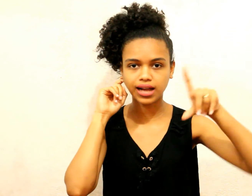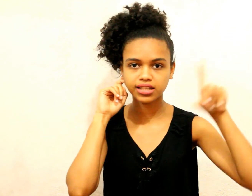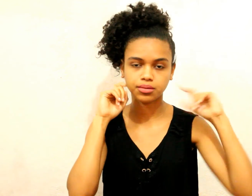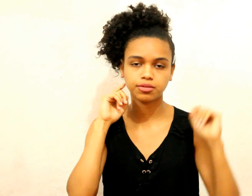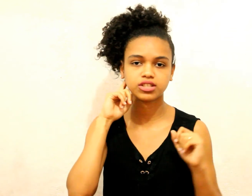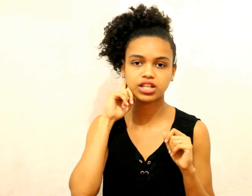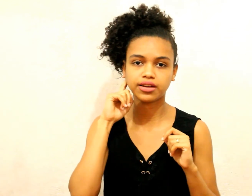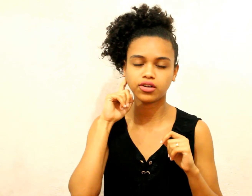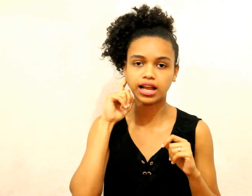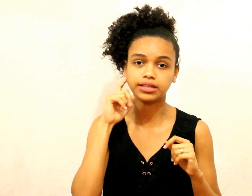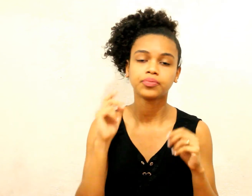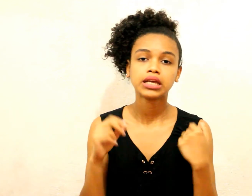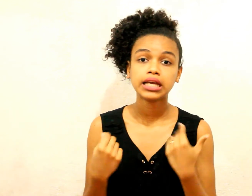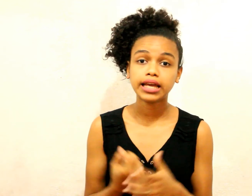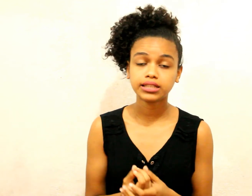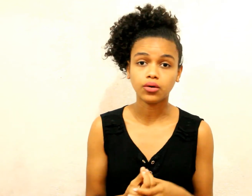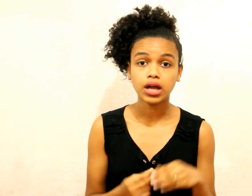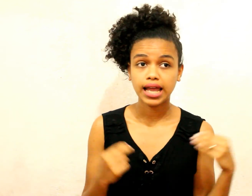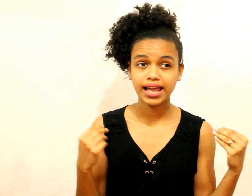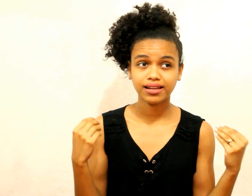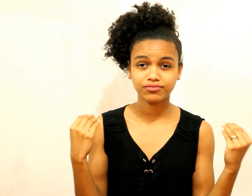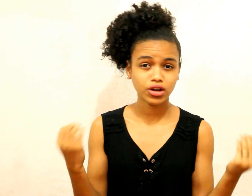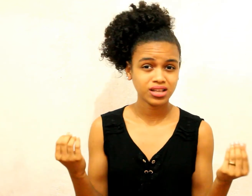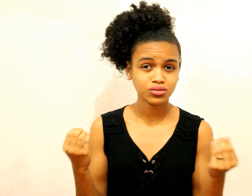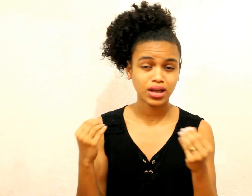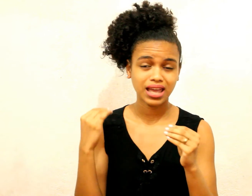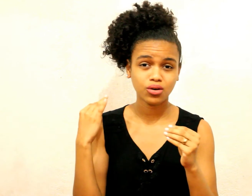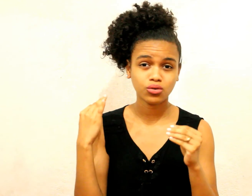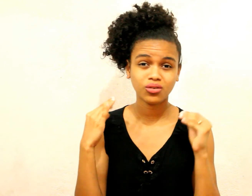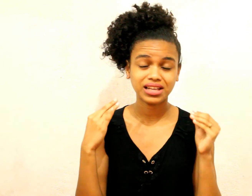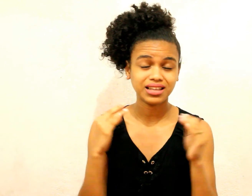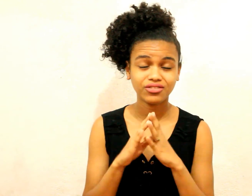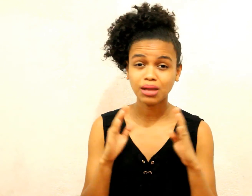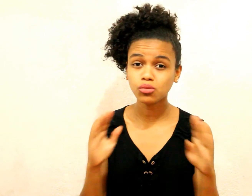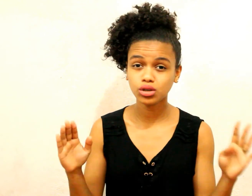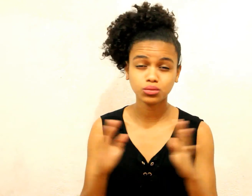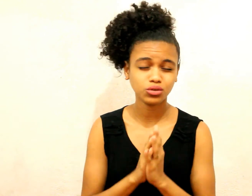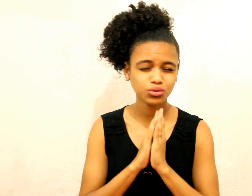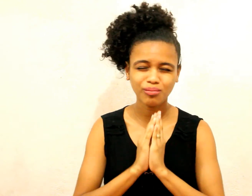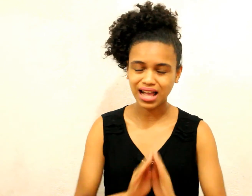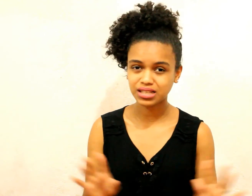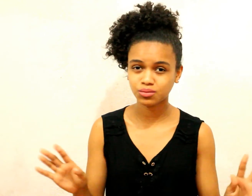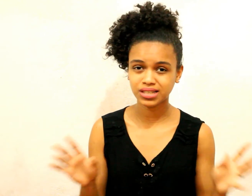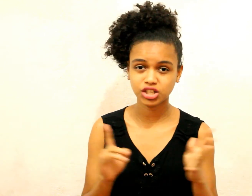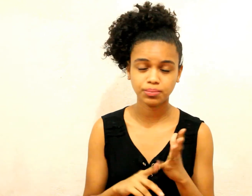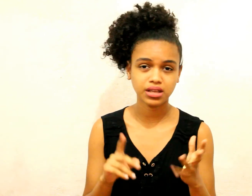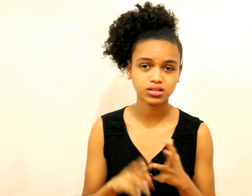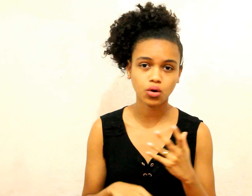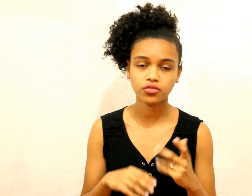card Pra vocês darem uma olhada Então É Foi isso Eu Tentei muito, muito Máximo Passar chapinhas Como